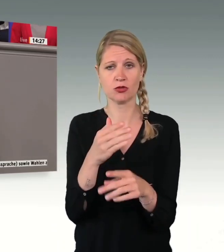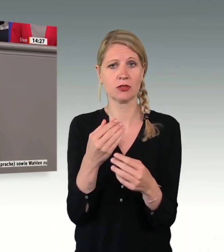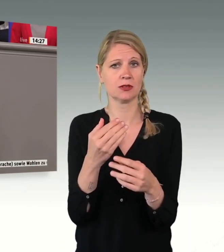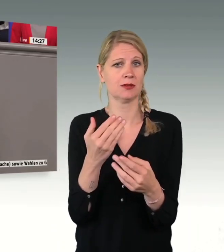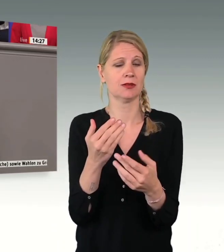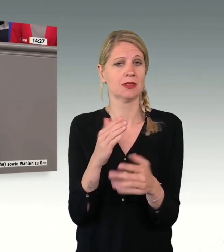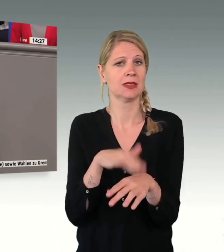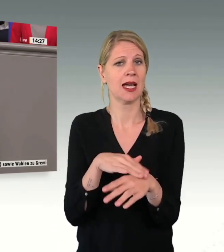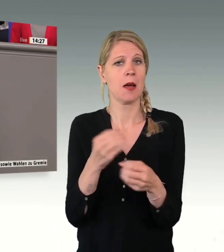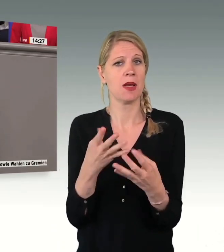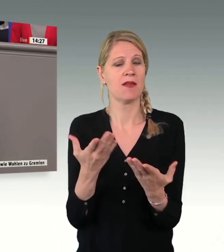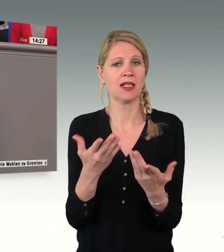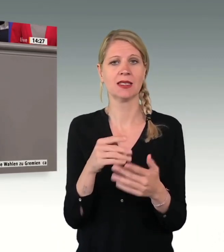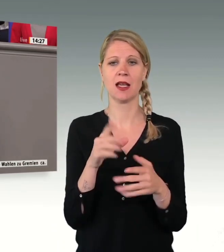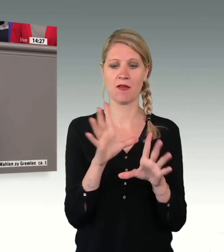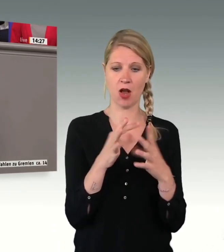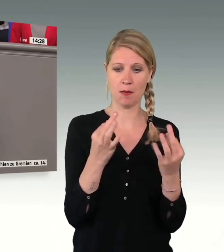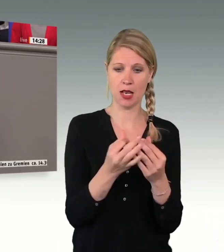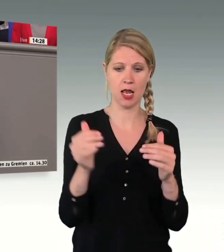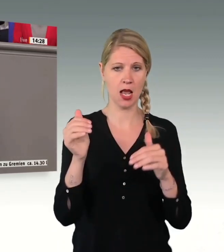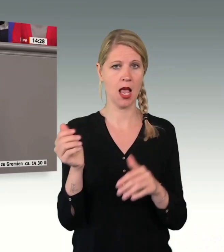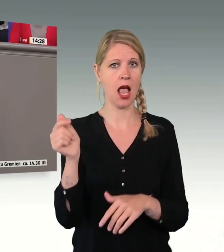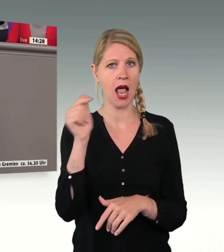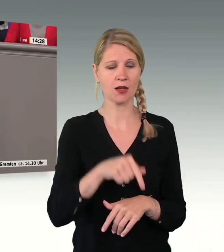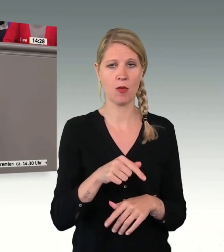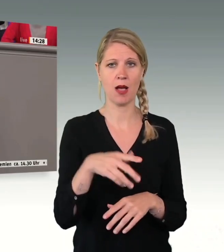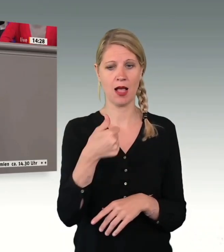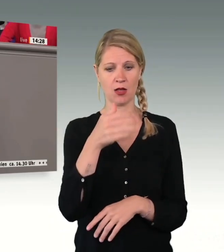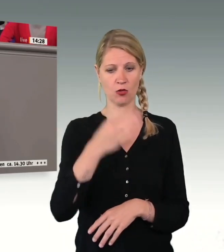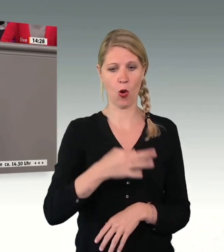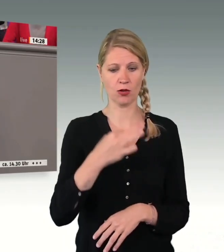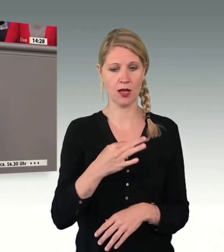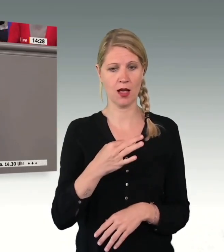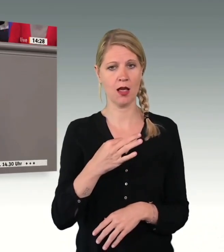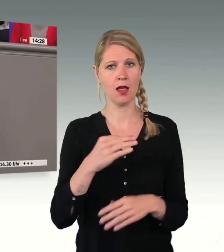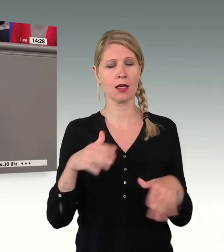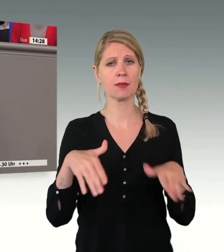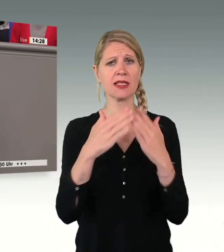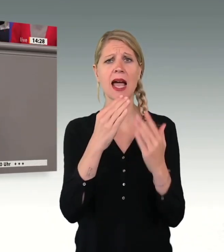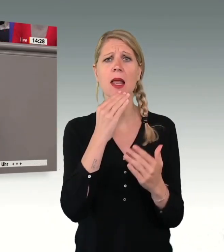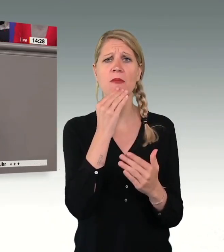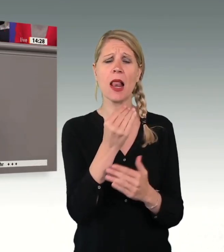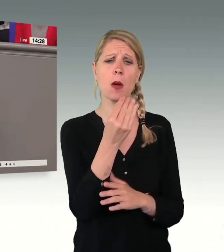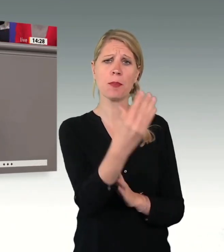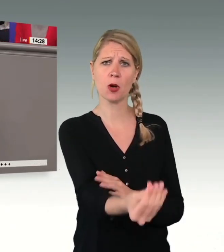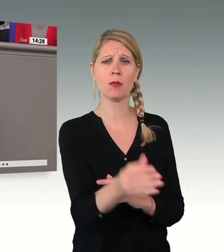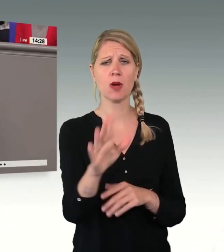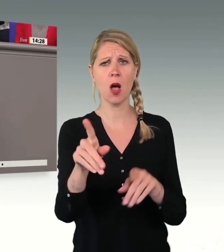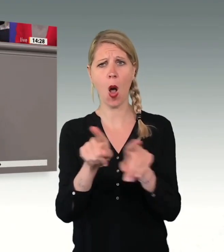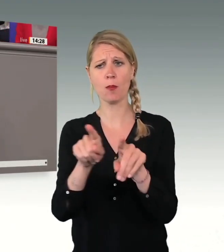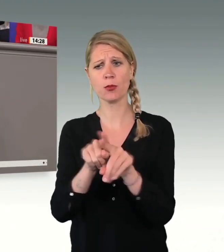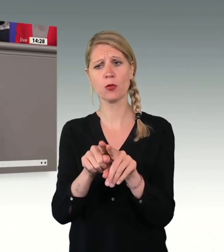hier angekommen. Eine Tochter hat gerade ihre Gymnasialempfehlung bekommen. Ihr Bruder engagiert sich in einem